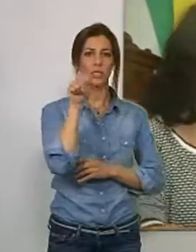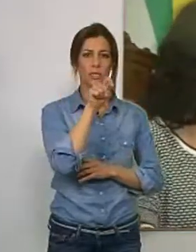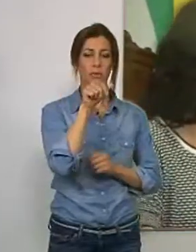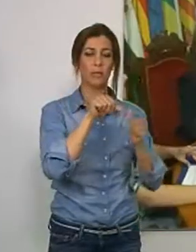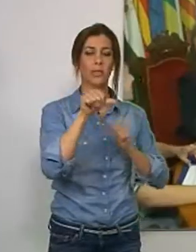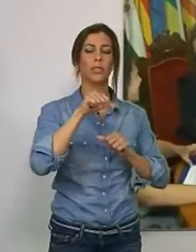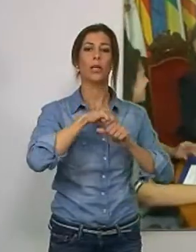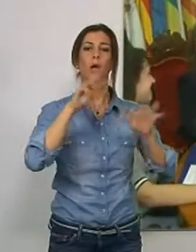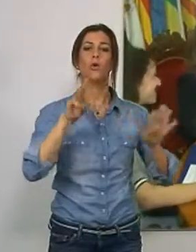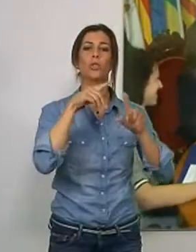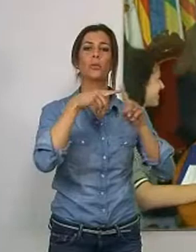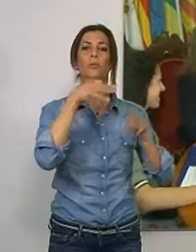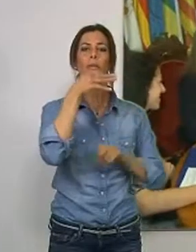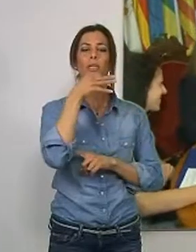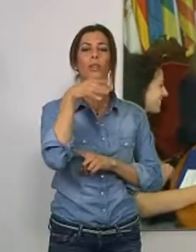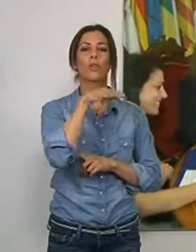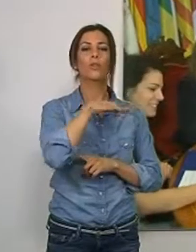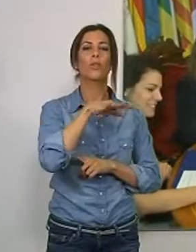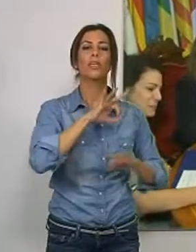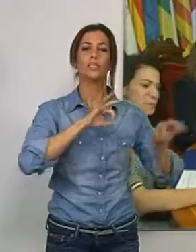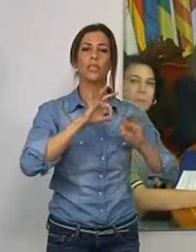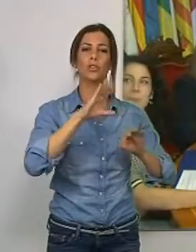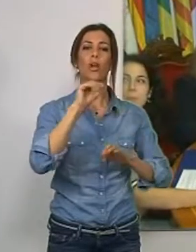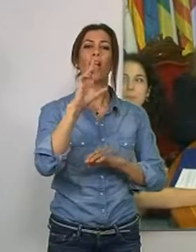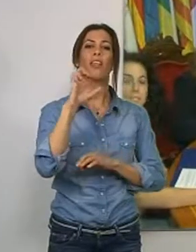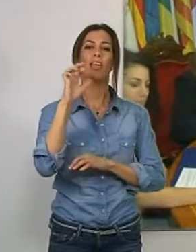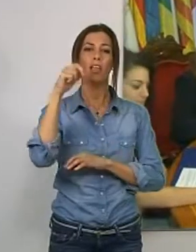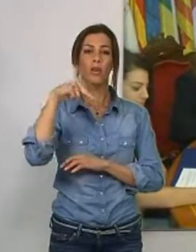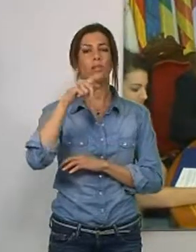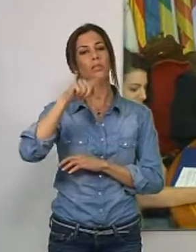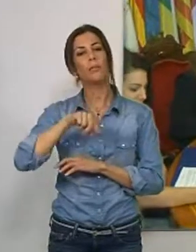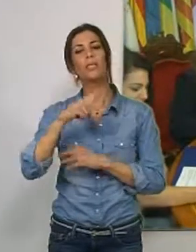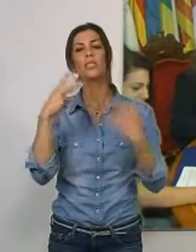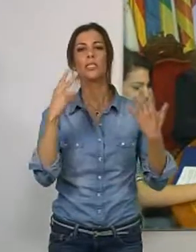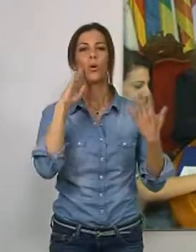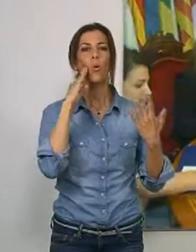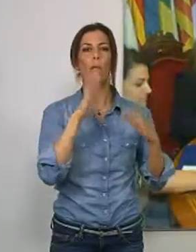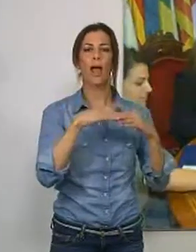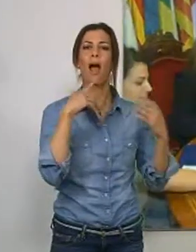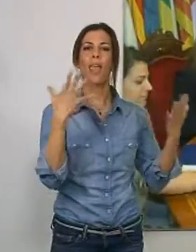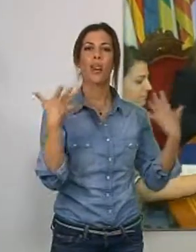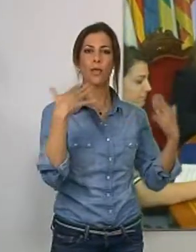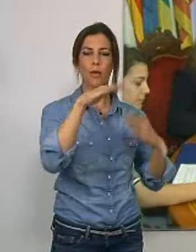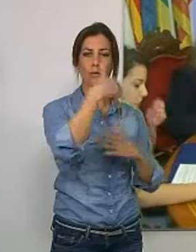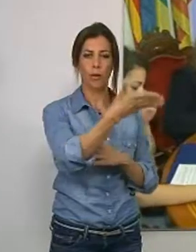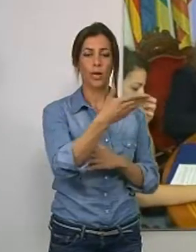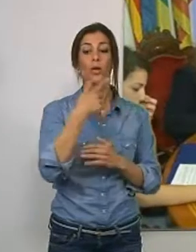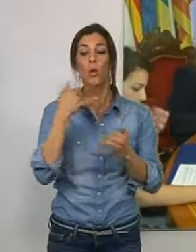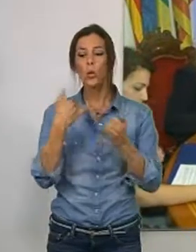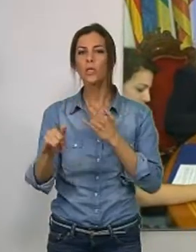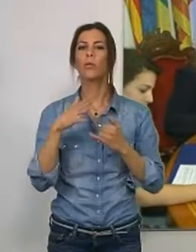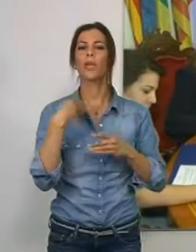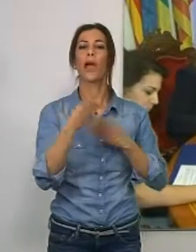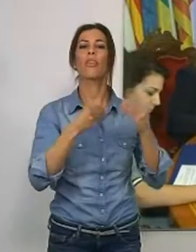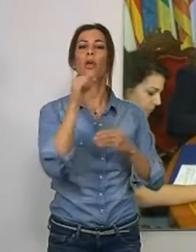mes a partir de las 8 y media de la tarde en el Teatro Calderón y el día 7 de julio al aire libre y el último será en